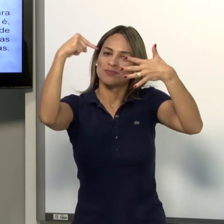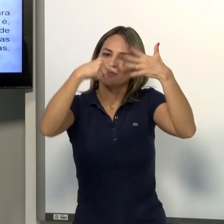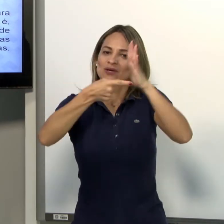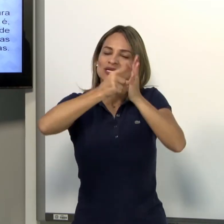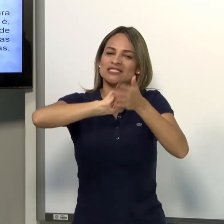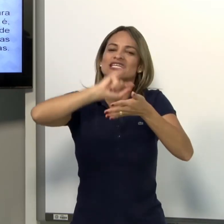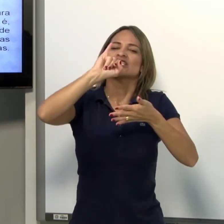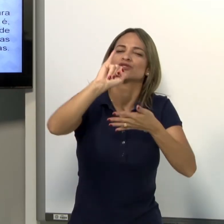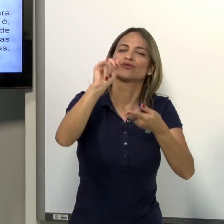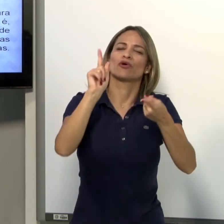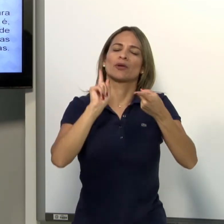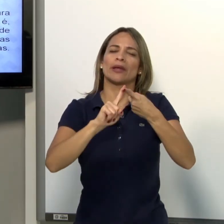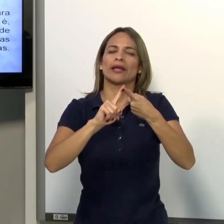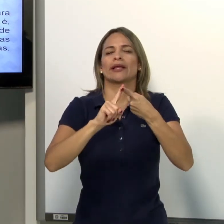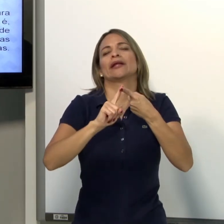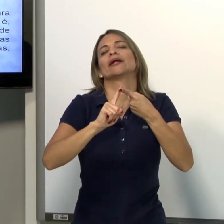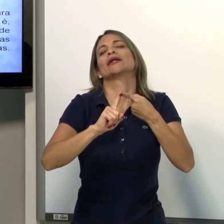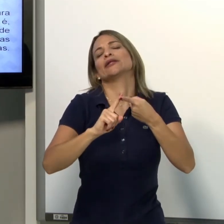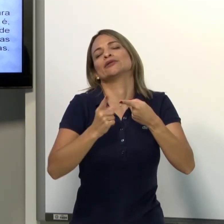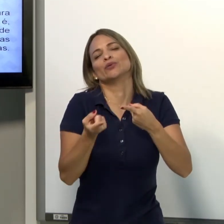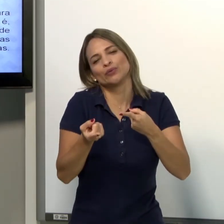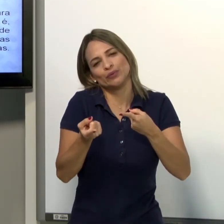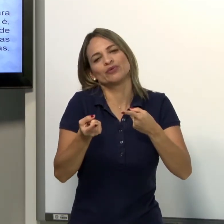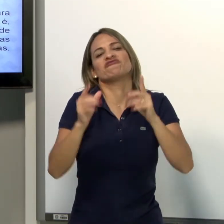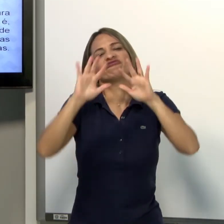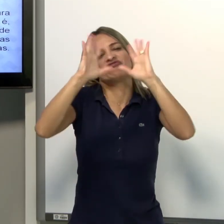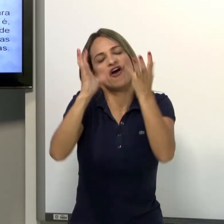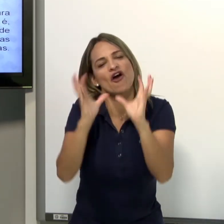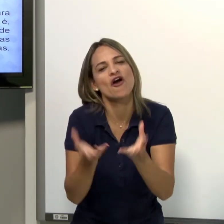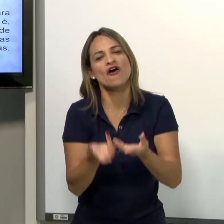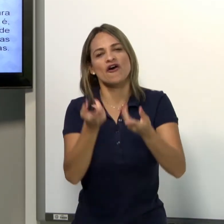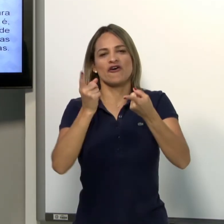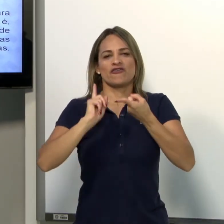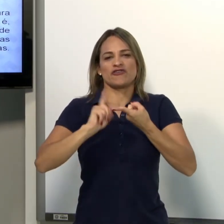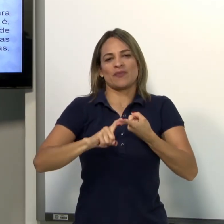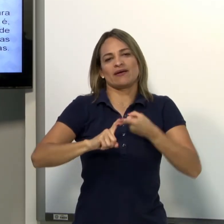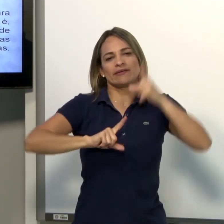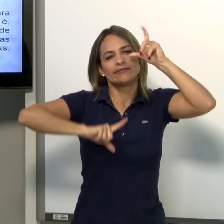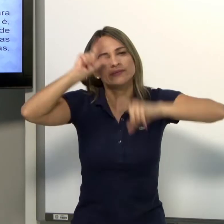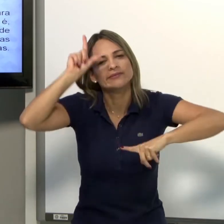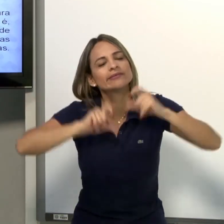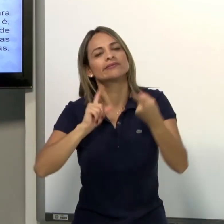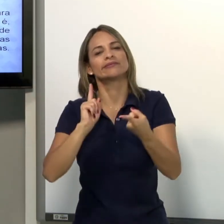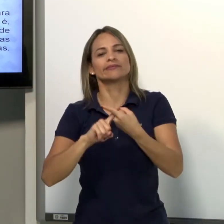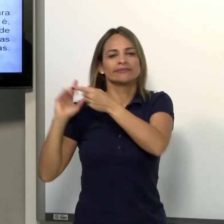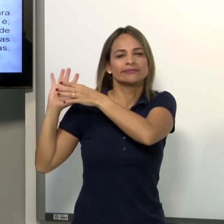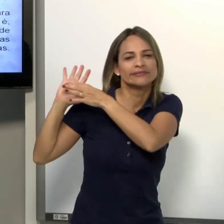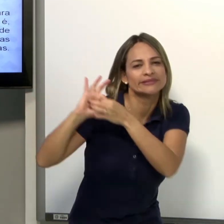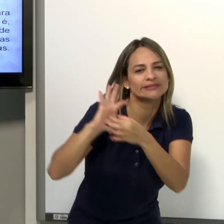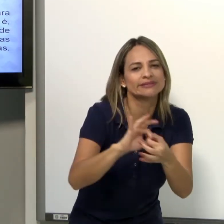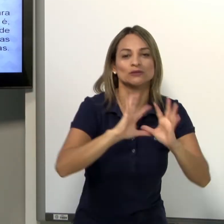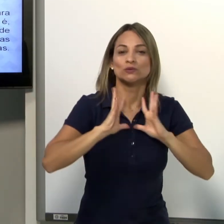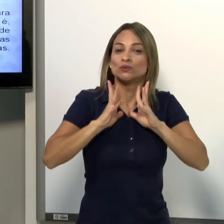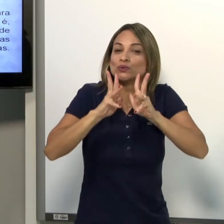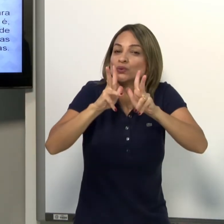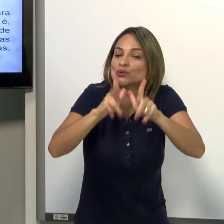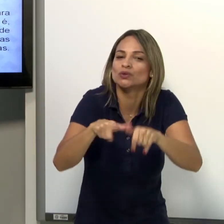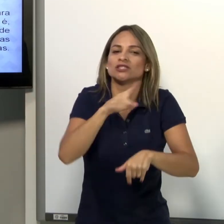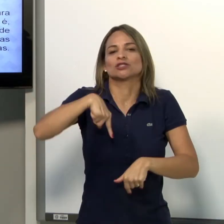tem instrumento, por exemplo, a forma, a expressão facial, o contexto. Tudo nós temos